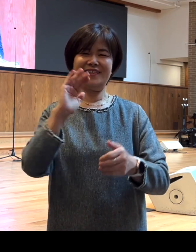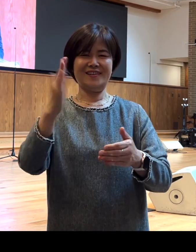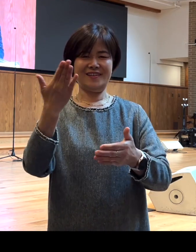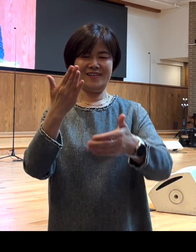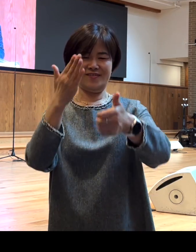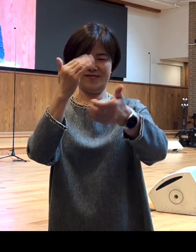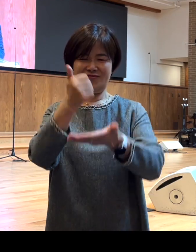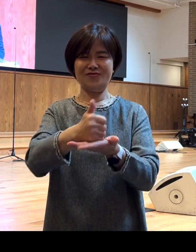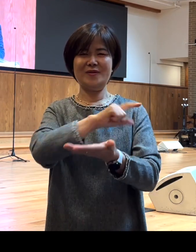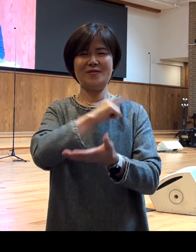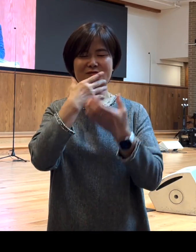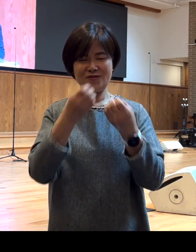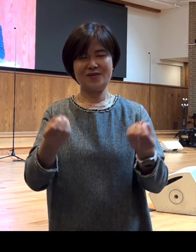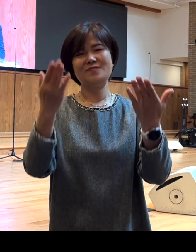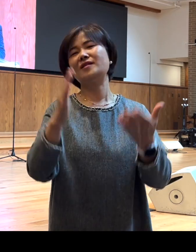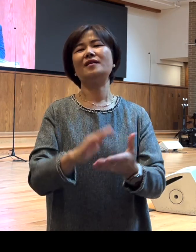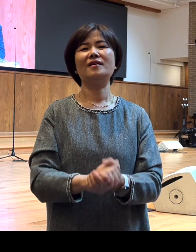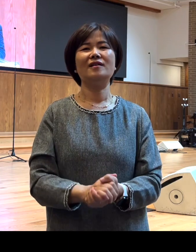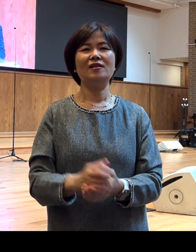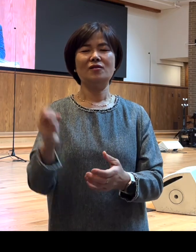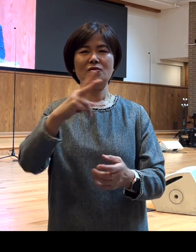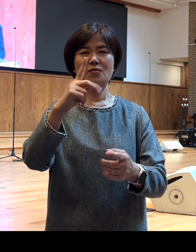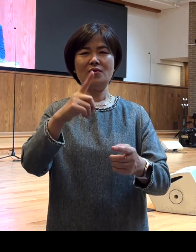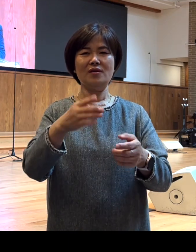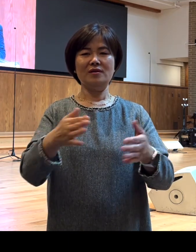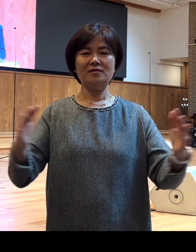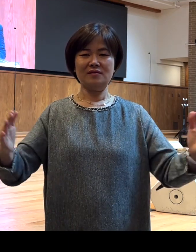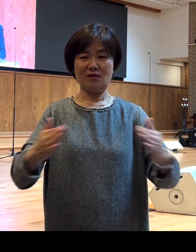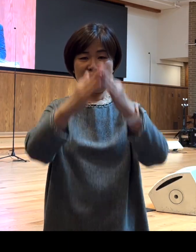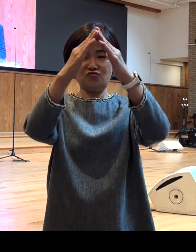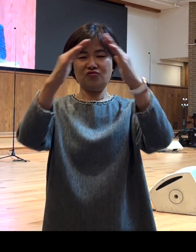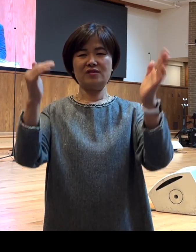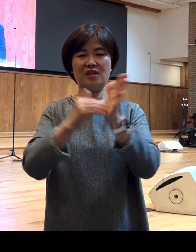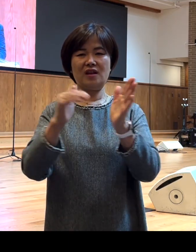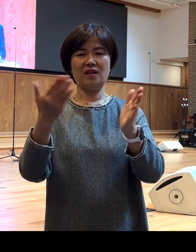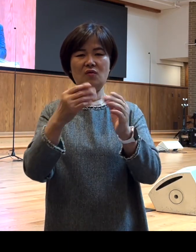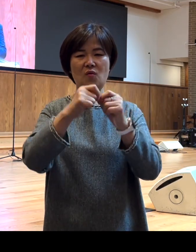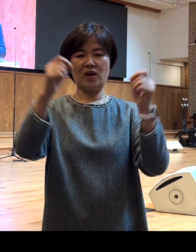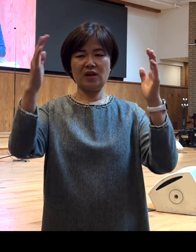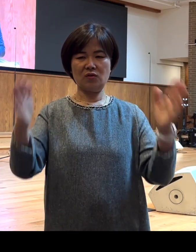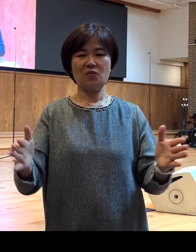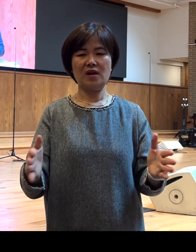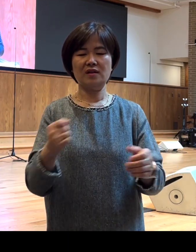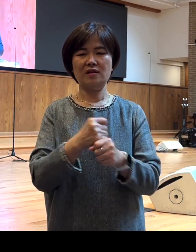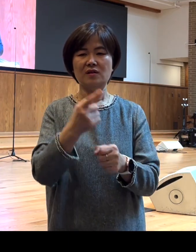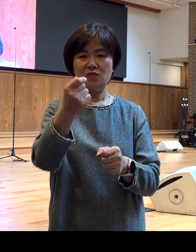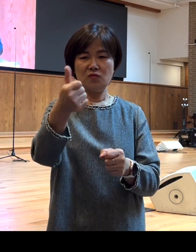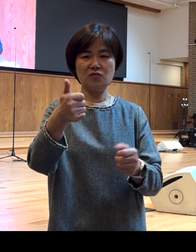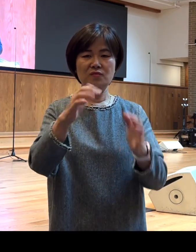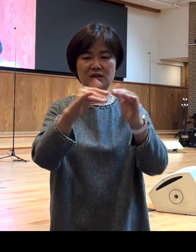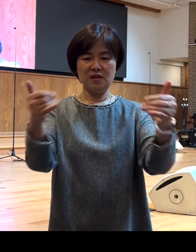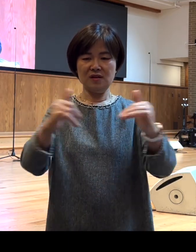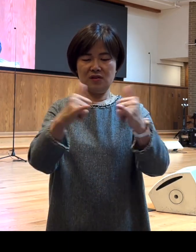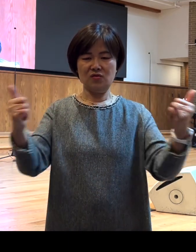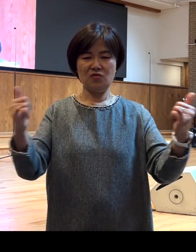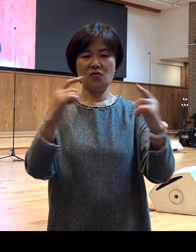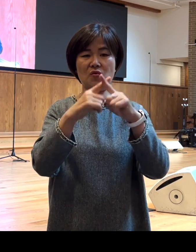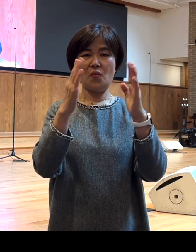우리가 프라미센터 건축을 하고 오랜 기간 동안 소수민족 교회에 함께 예배하기를 준비했는데